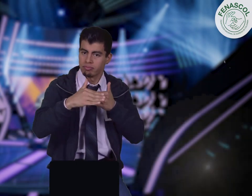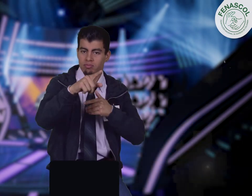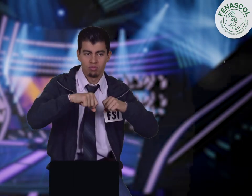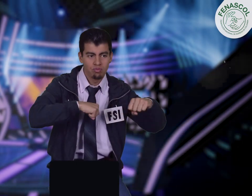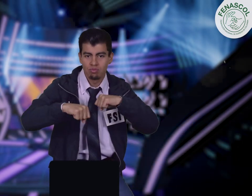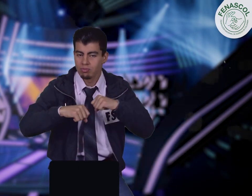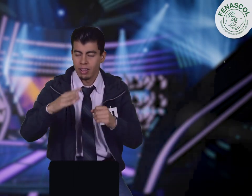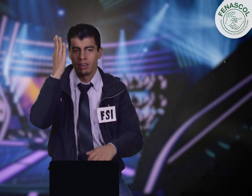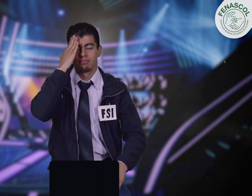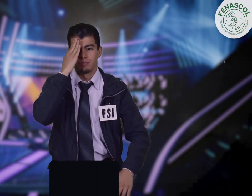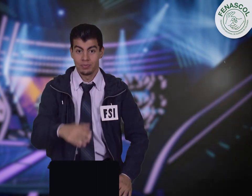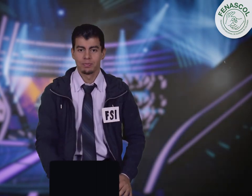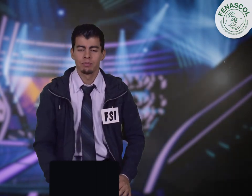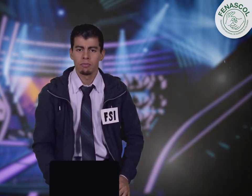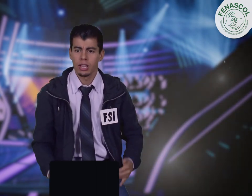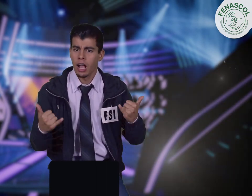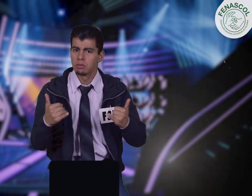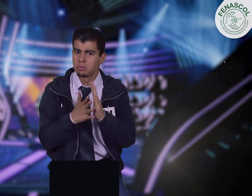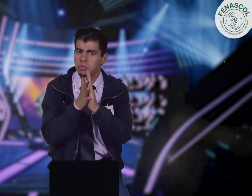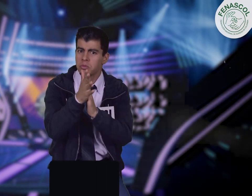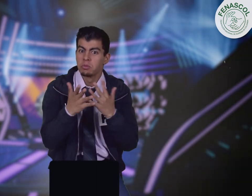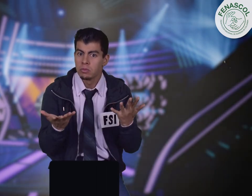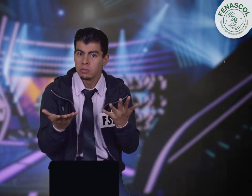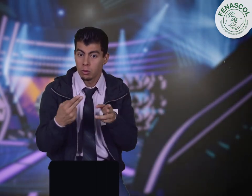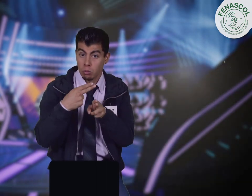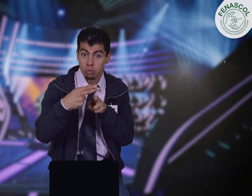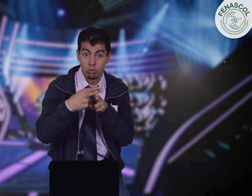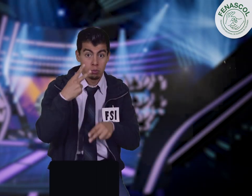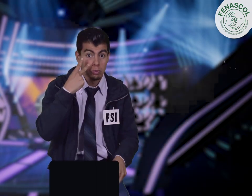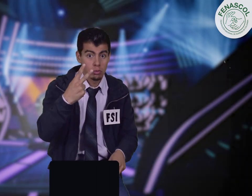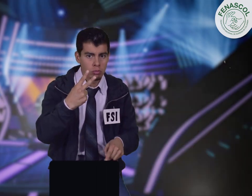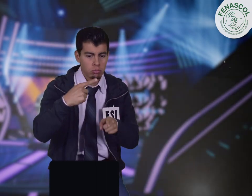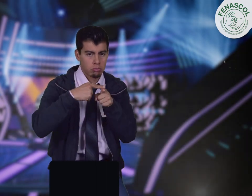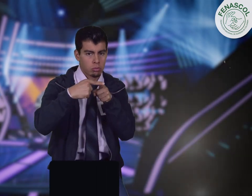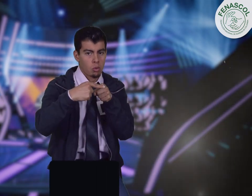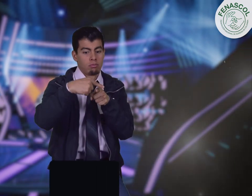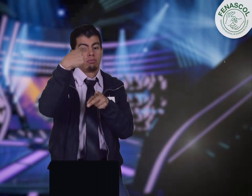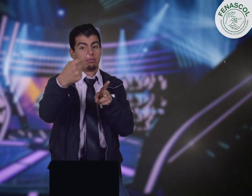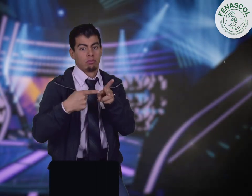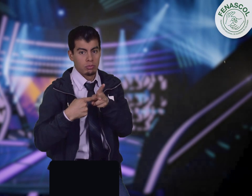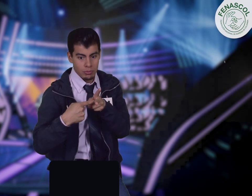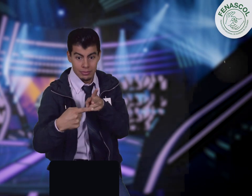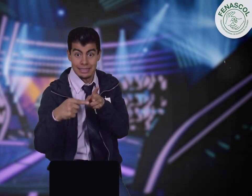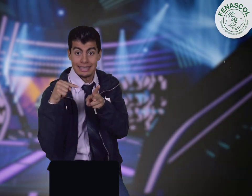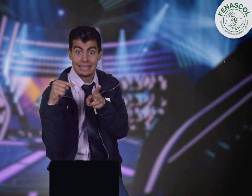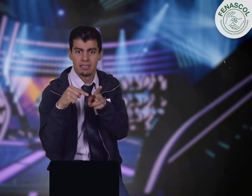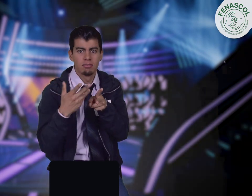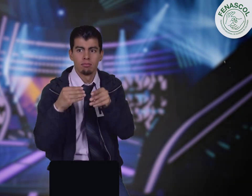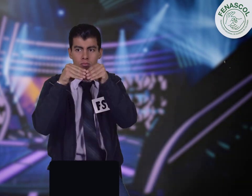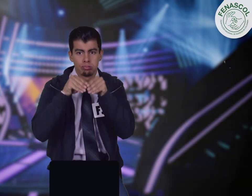gestionar con esto que ya sabemos. Ahora les cuento que nos vemos no esta semana sino la otra en el en